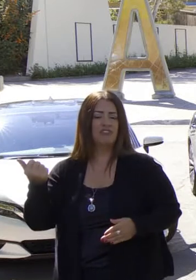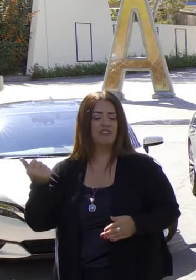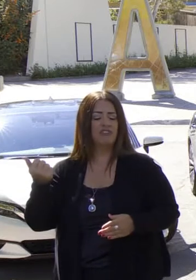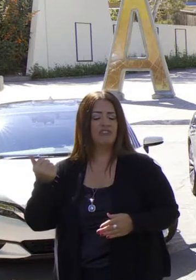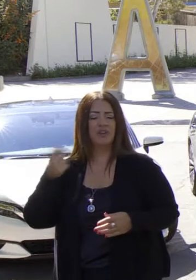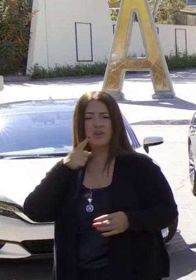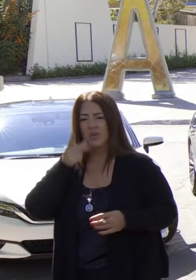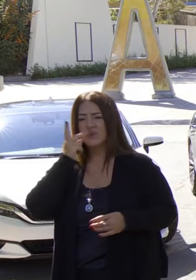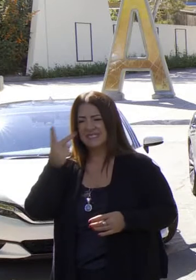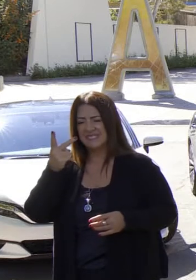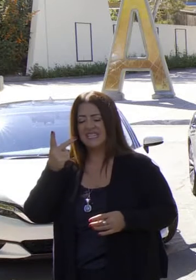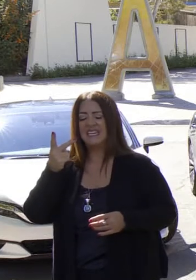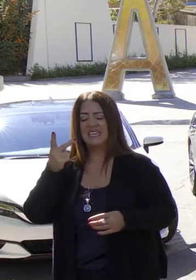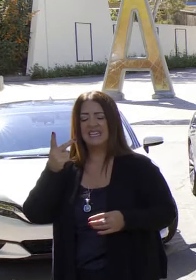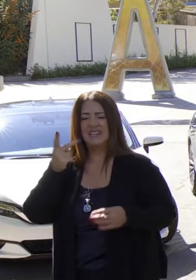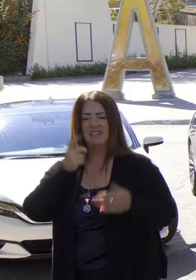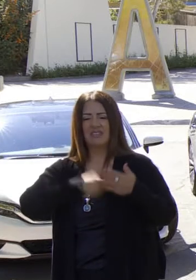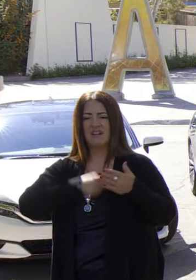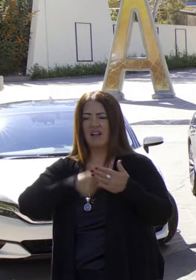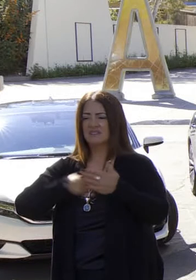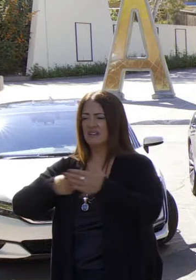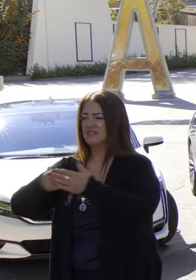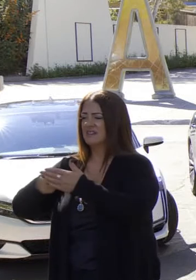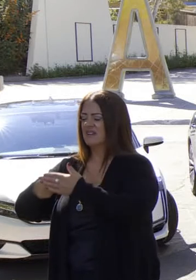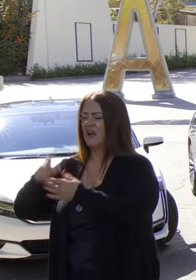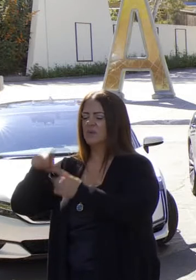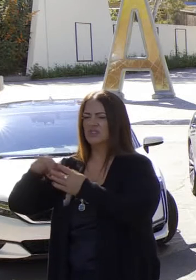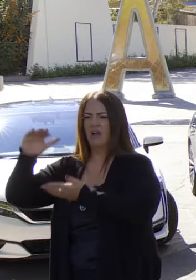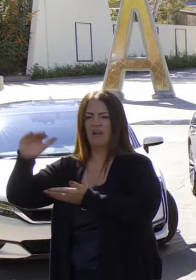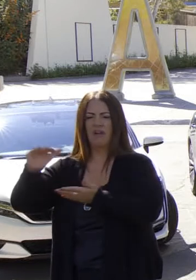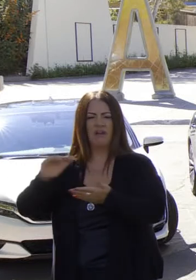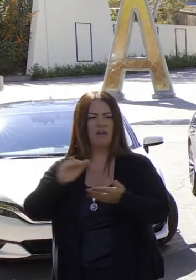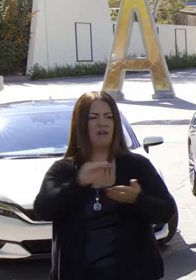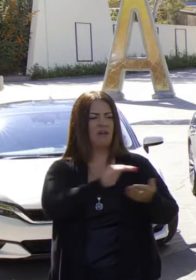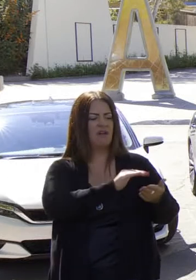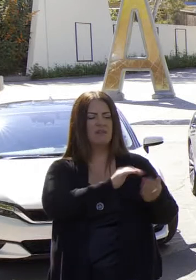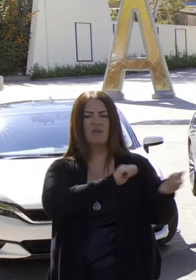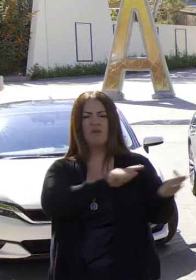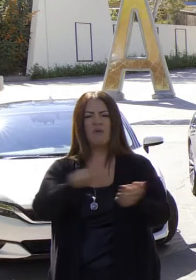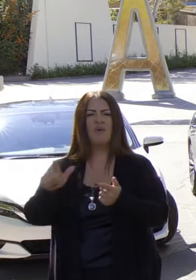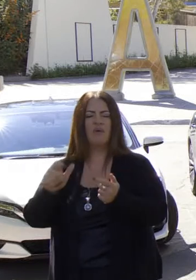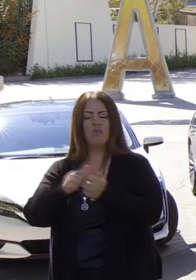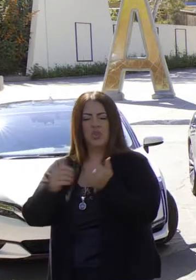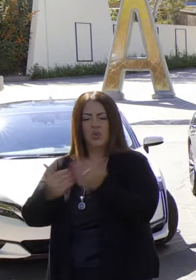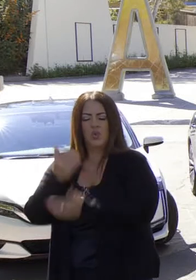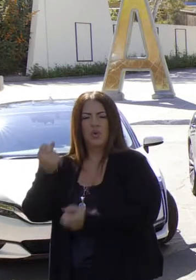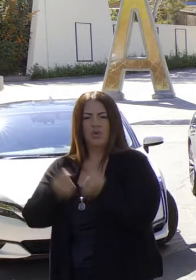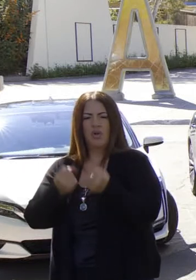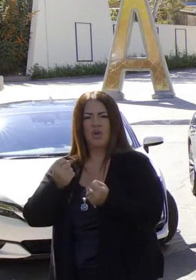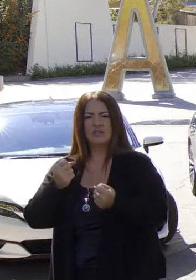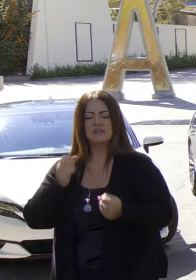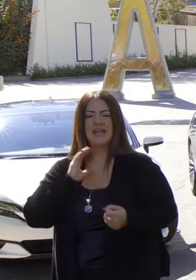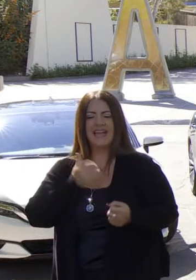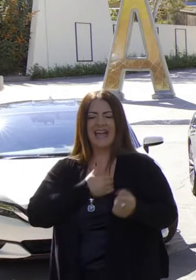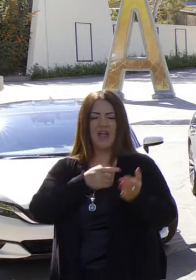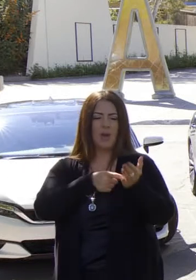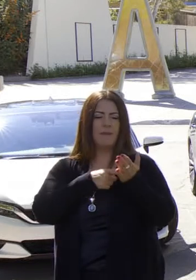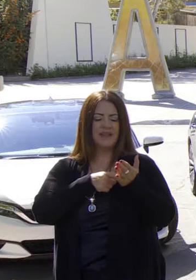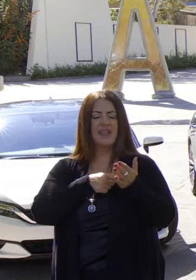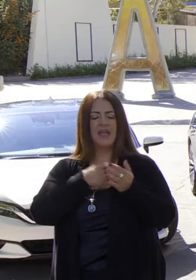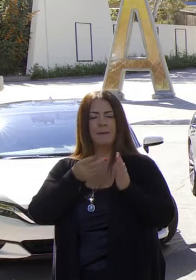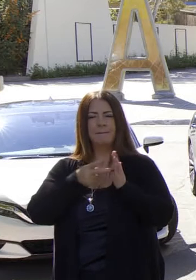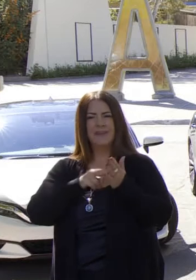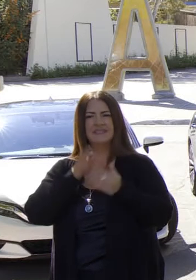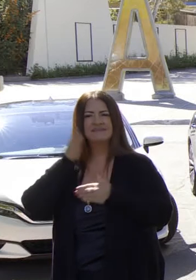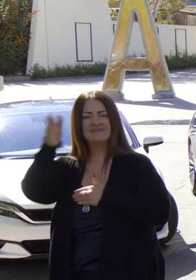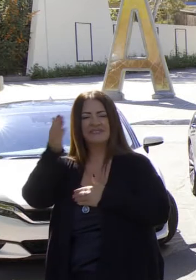ese vacío. En los próximos años veremos paridad de precio en este espacio con estos nuevos autos. Y reitero, nuestro mandato